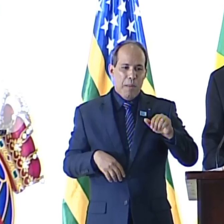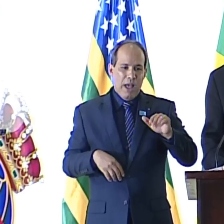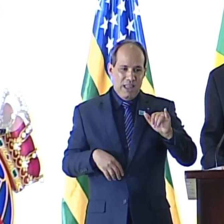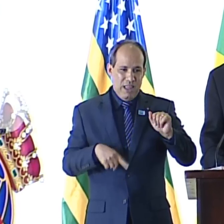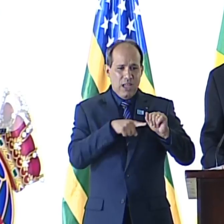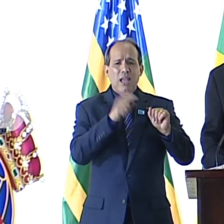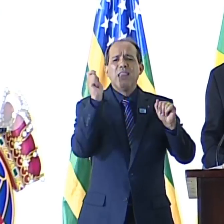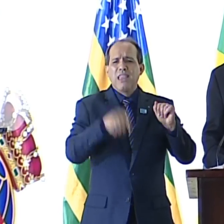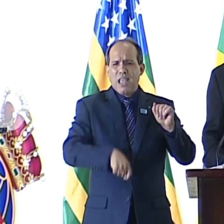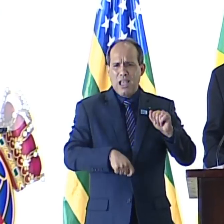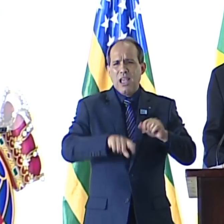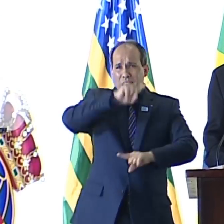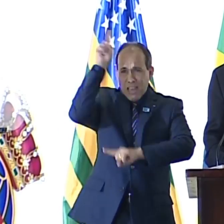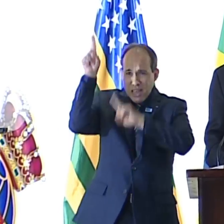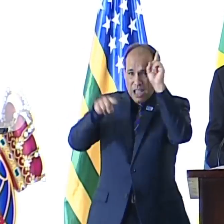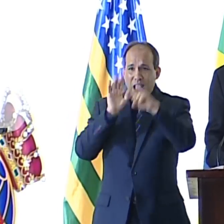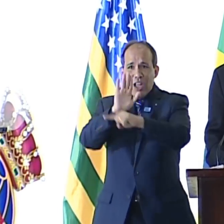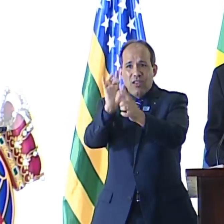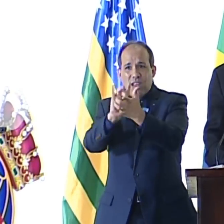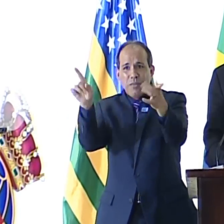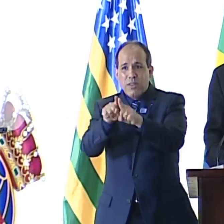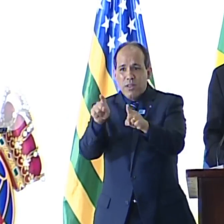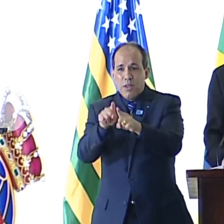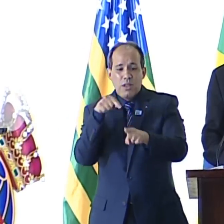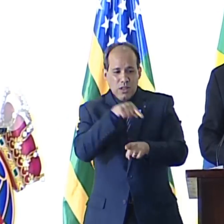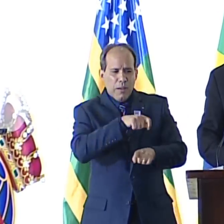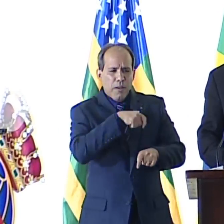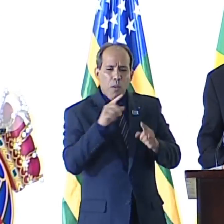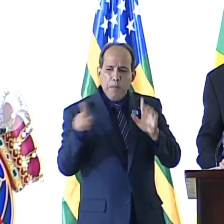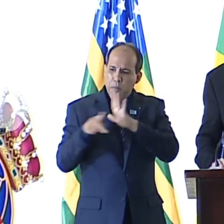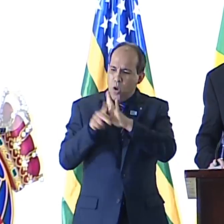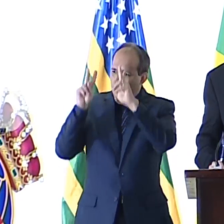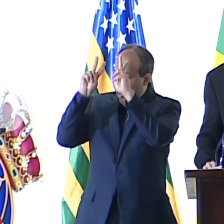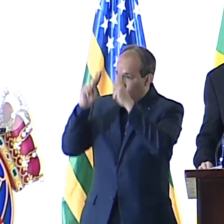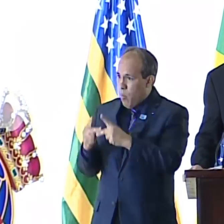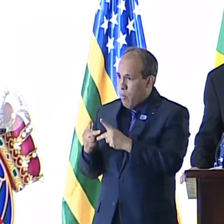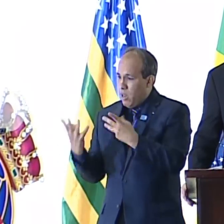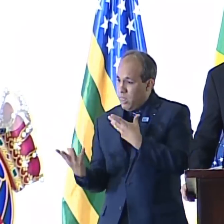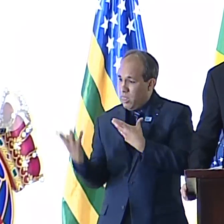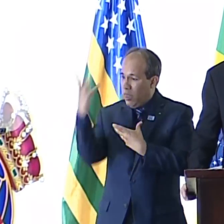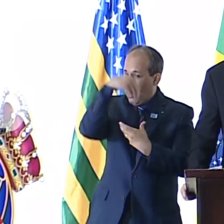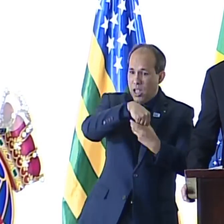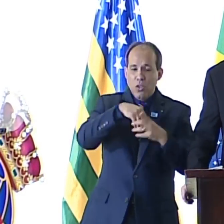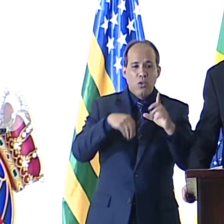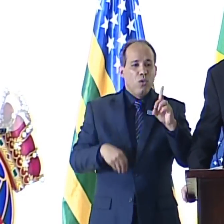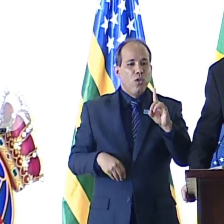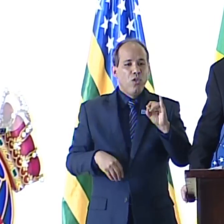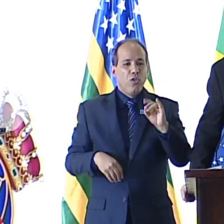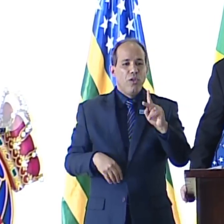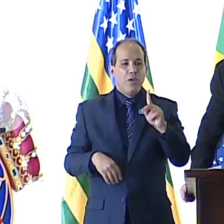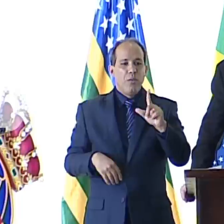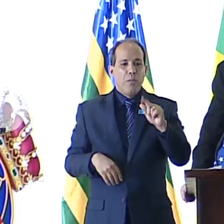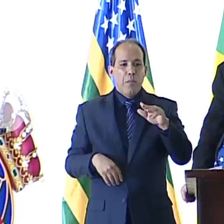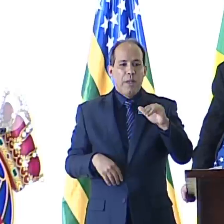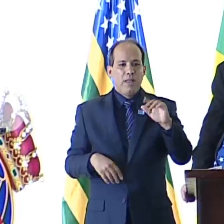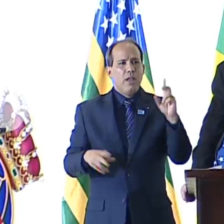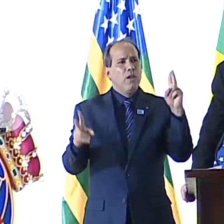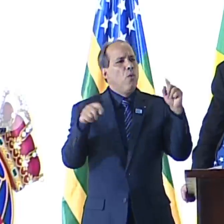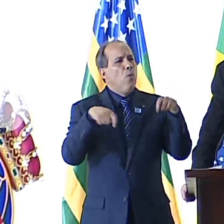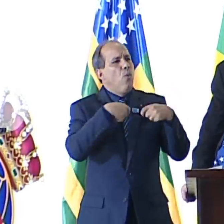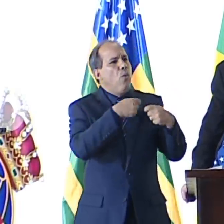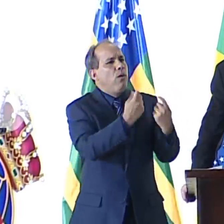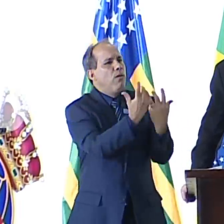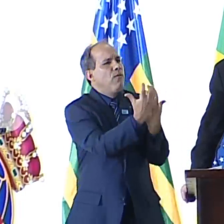libertar. Que a diplomacia, como todas as atividades do ser humano, está pronta a receber o vento do espírito. A